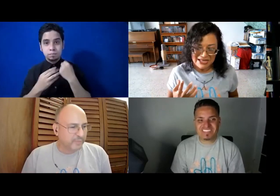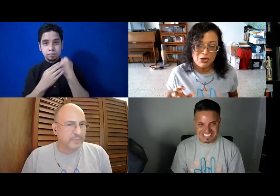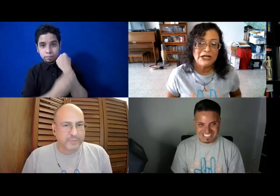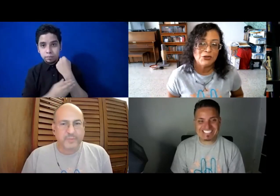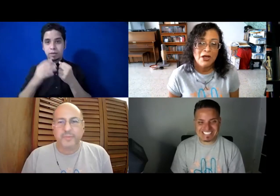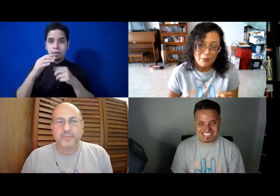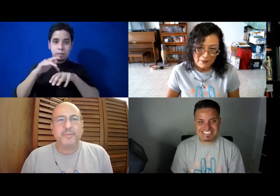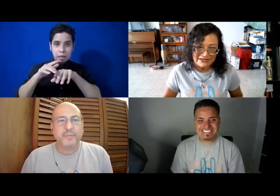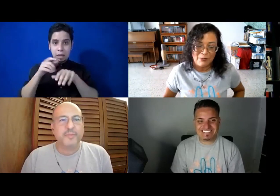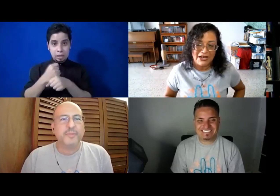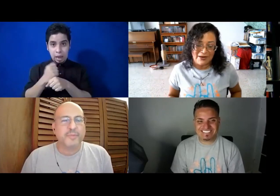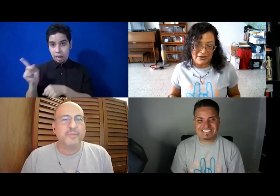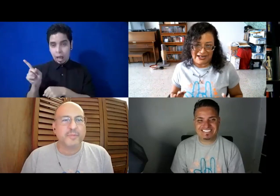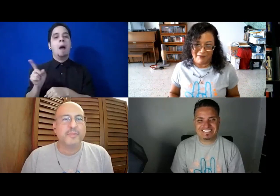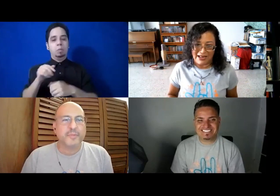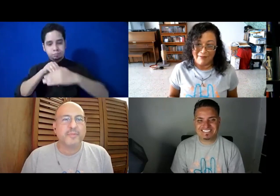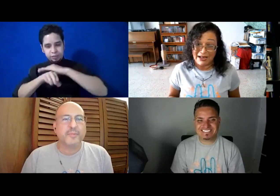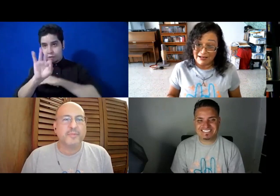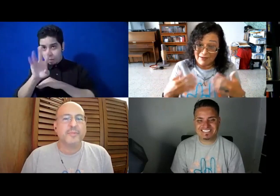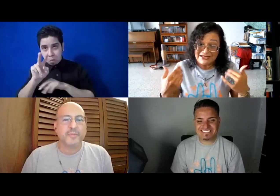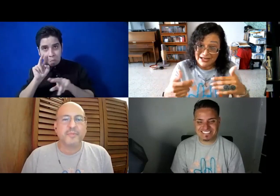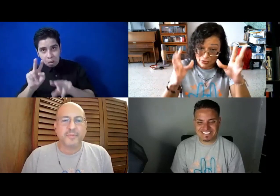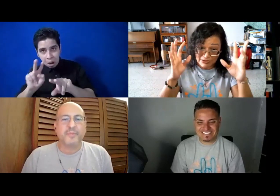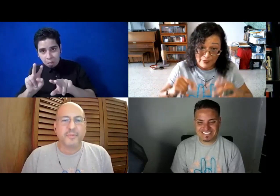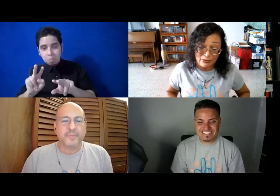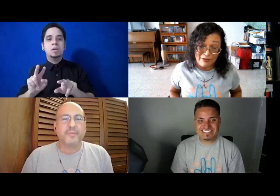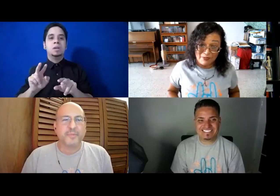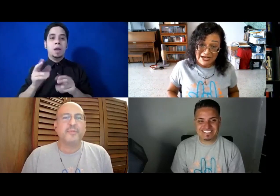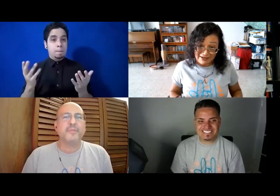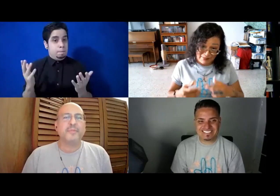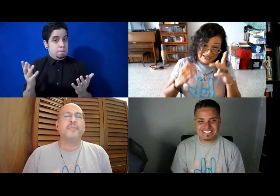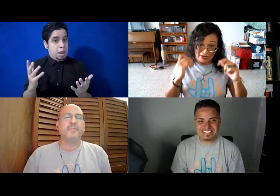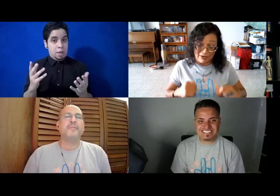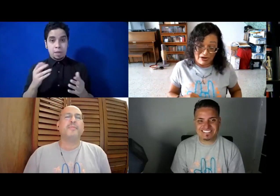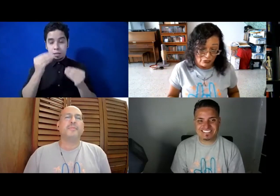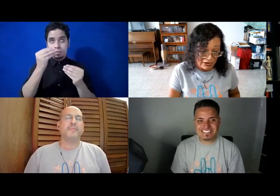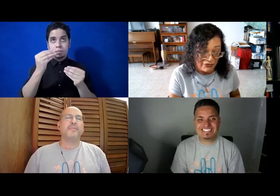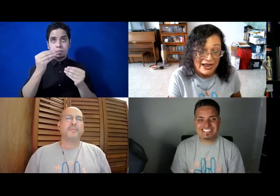señorito, pues pasa por allí para que veas, a ver si eso de momento te inspira y empieza otra vez con la fotografía.